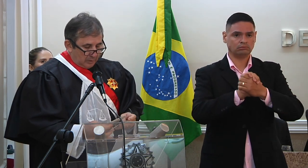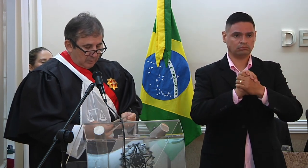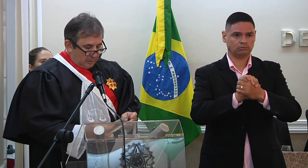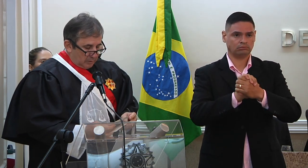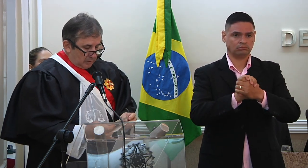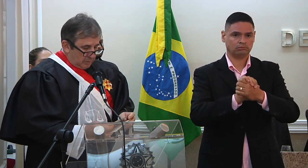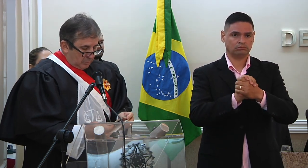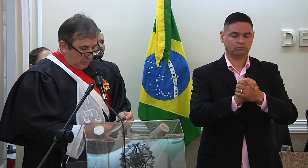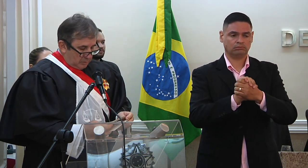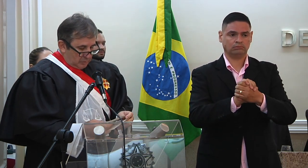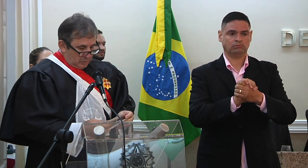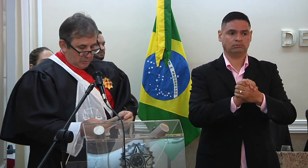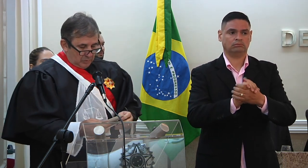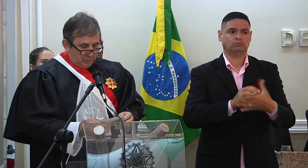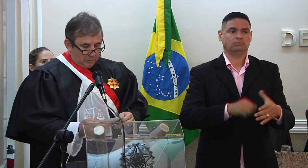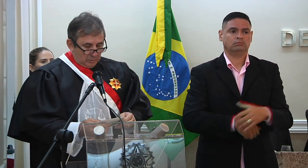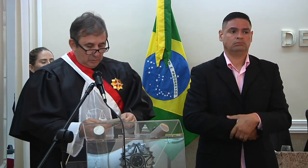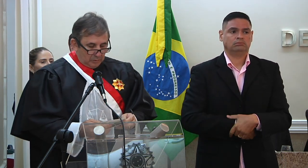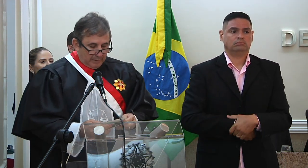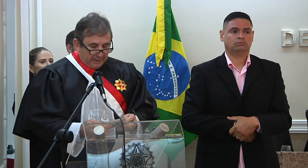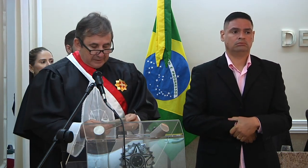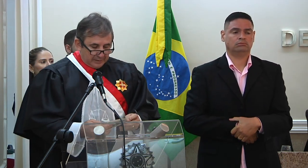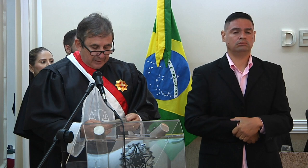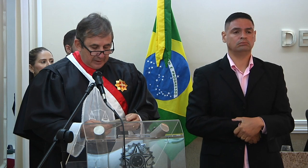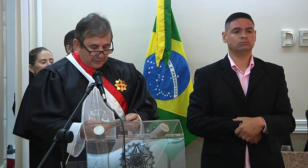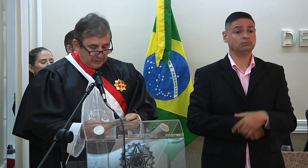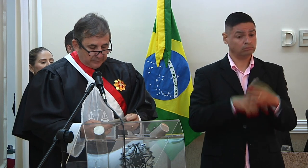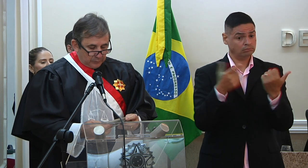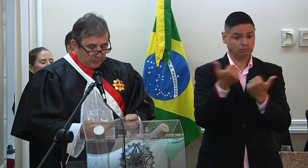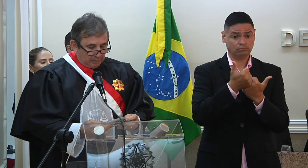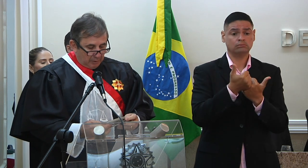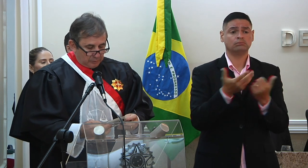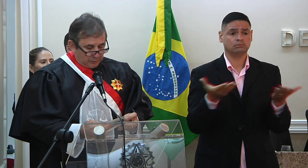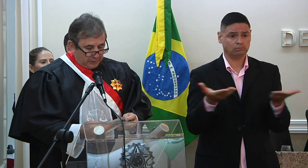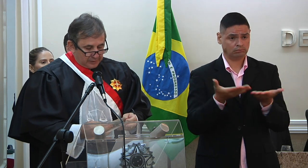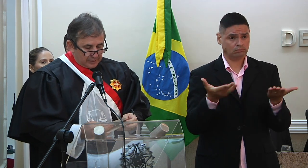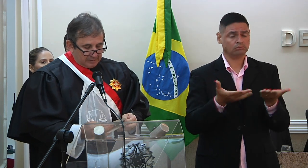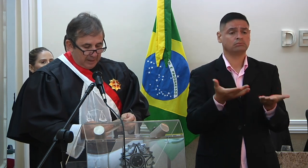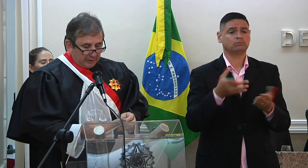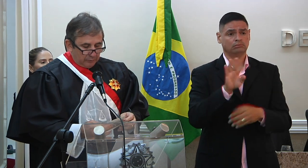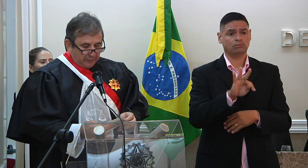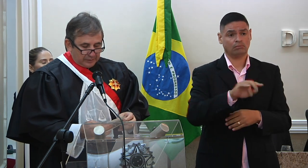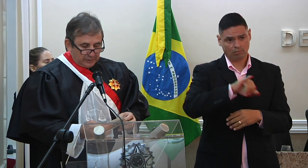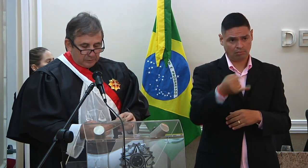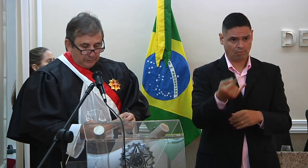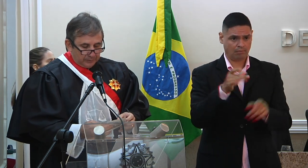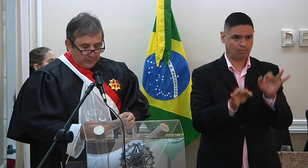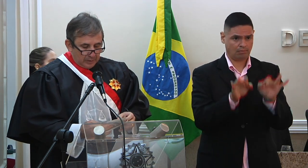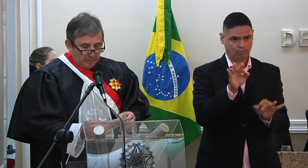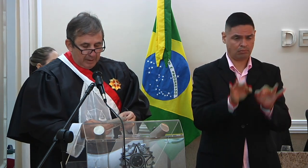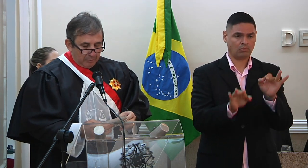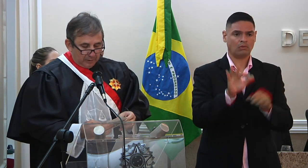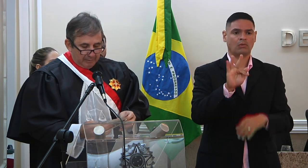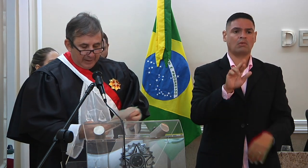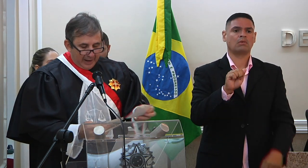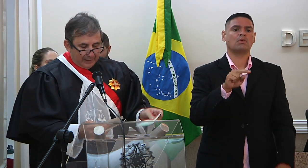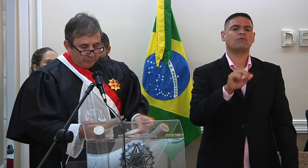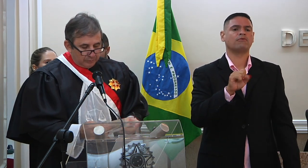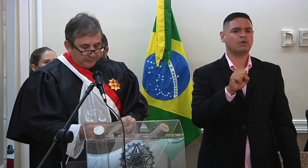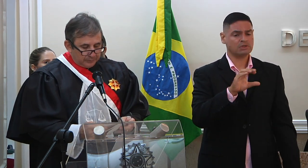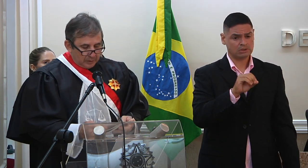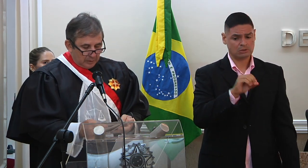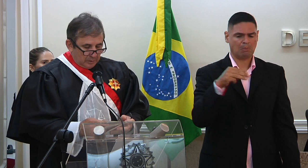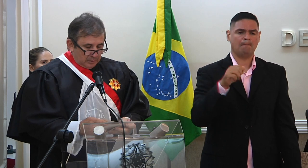o representante do Tribunal de Justiça, desembargador Francisco Mauro